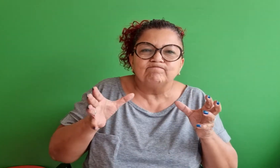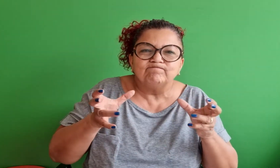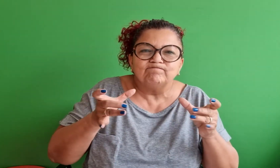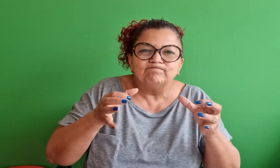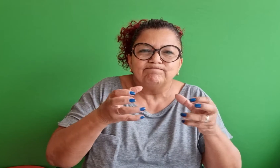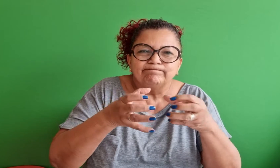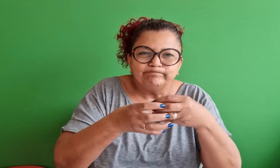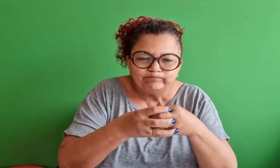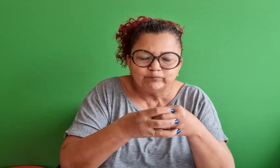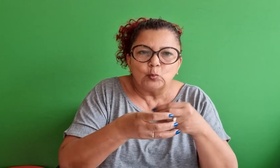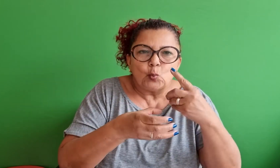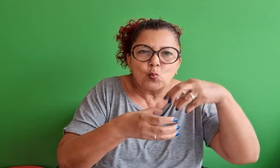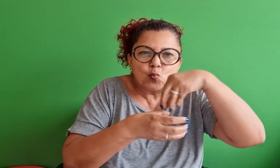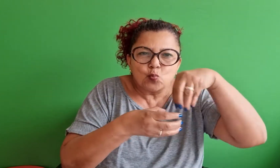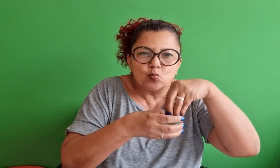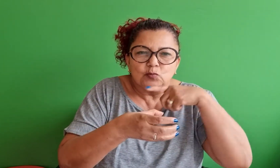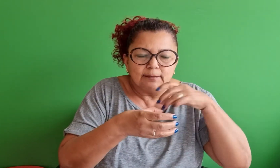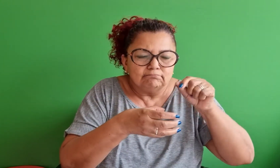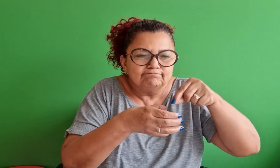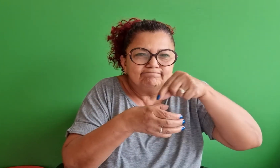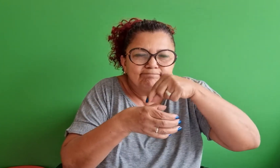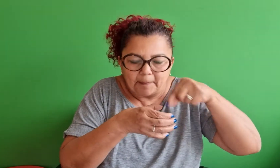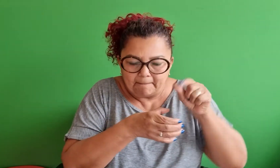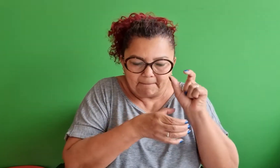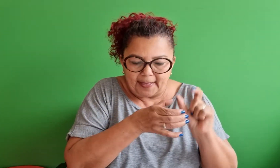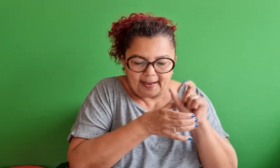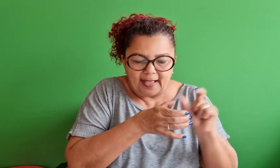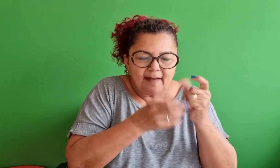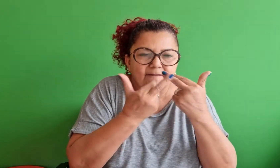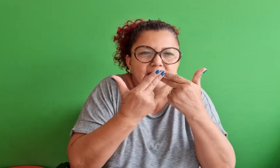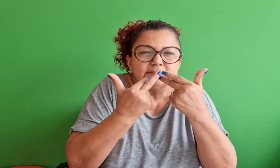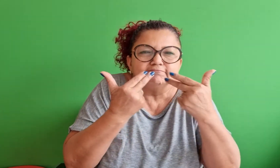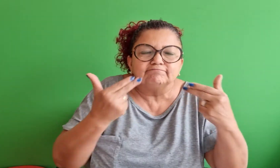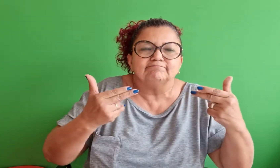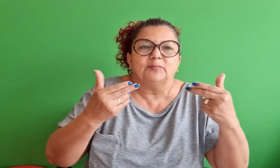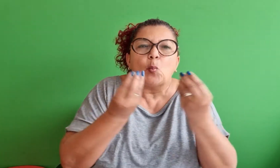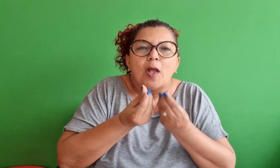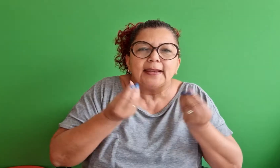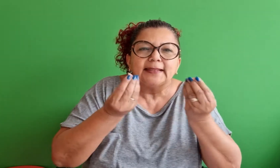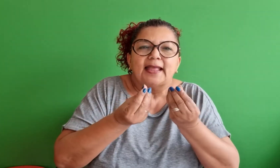conjunto de todas as qualidades